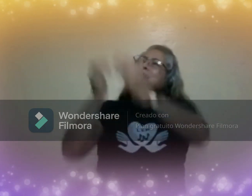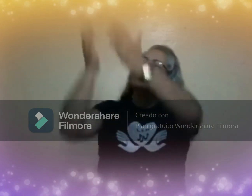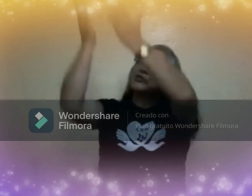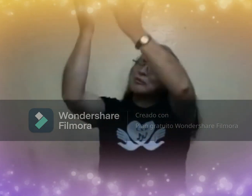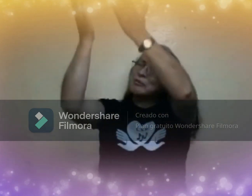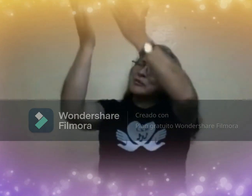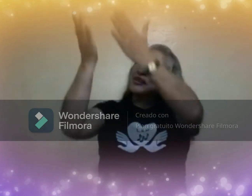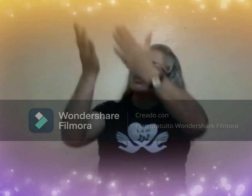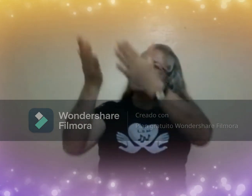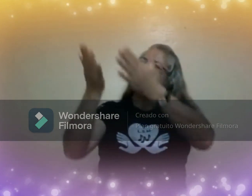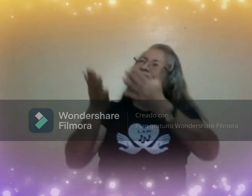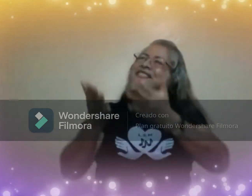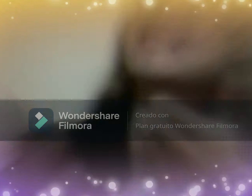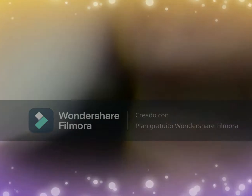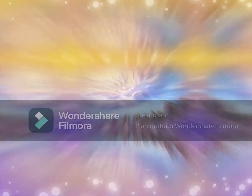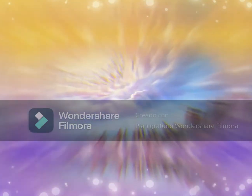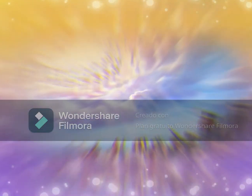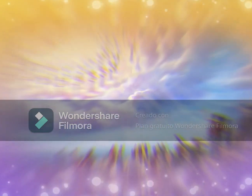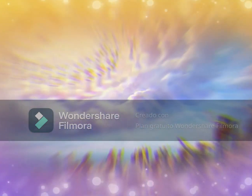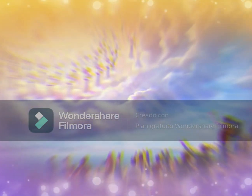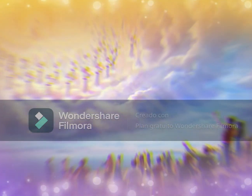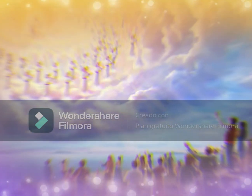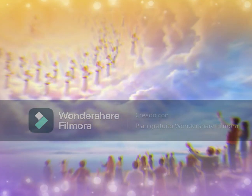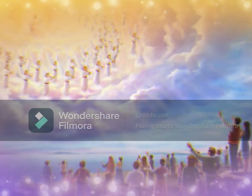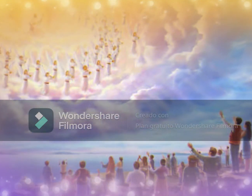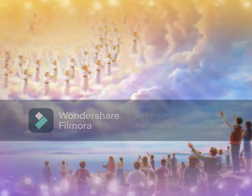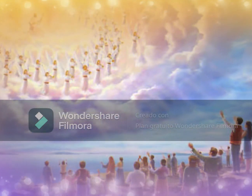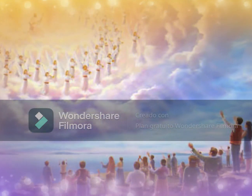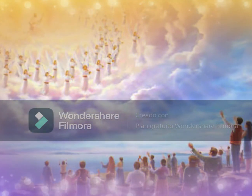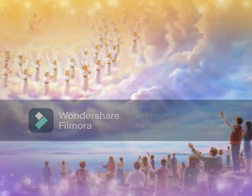Venga a nosotros tu reino